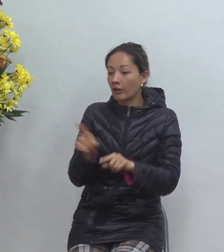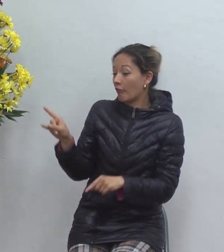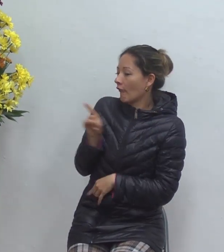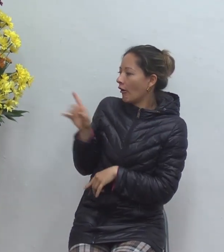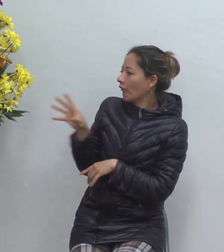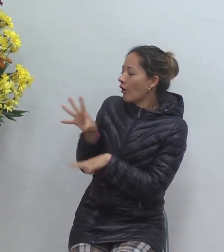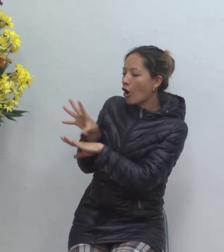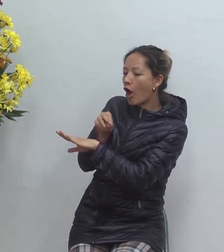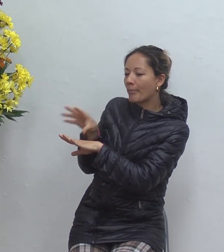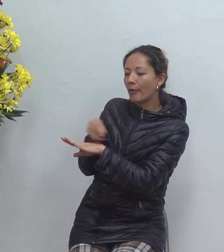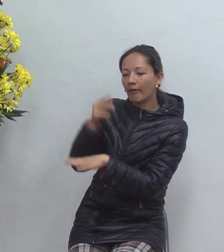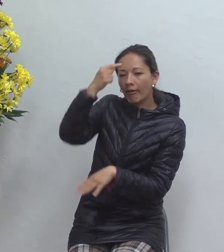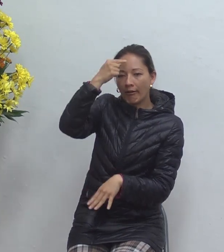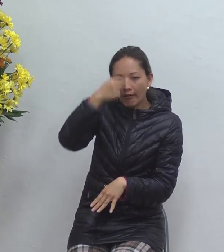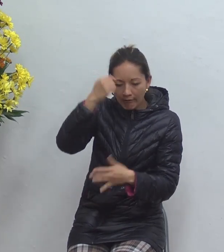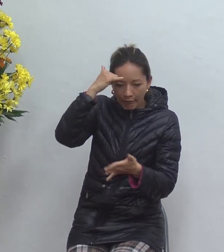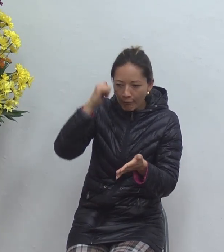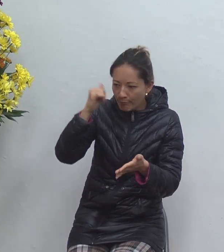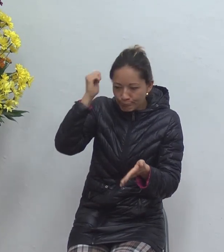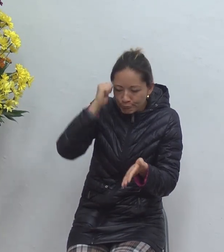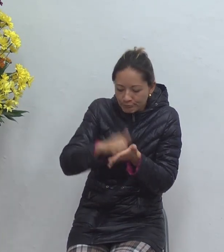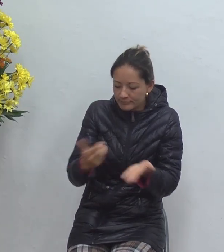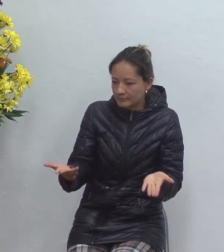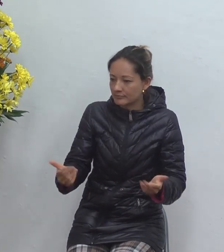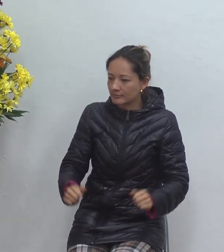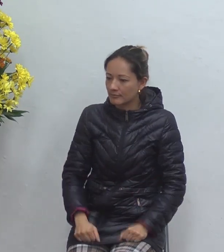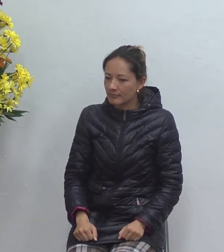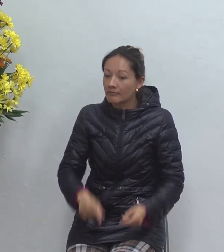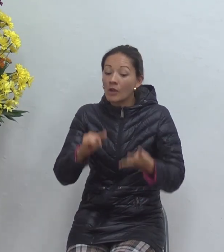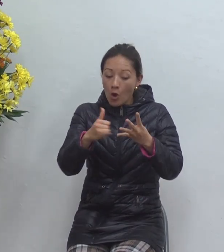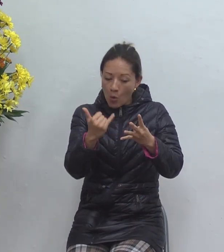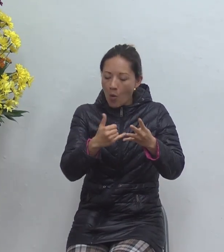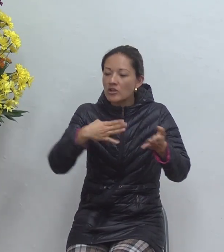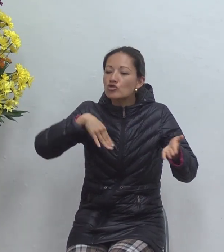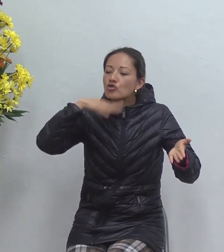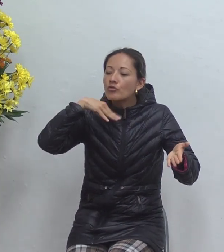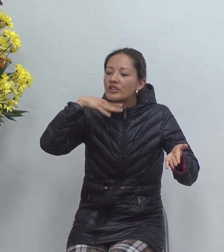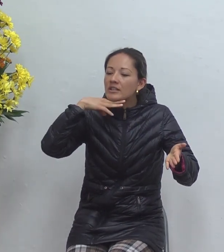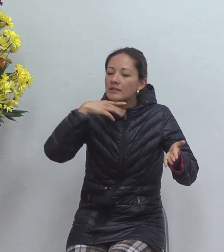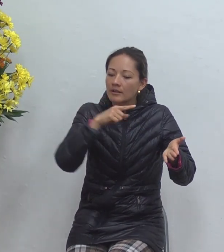evangelio de juan tiene suficiente prueba para mostrar que es la palabra de dios que se está